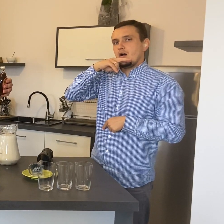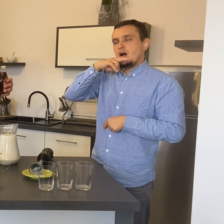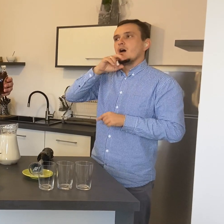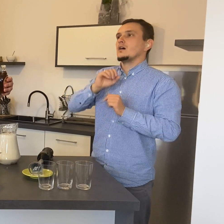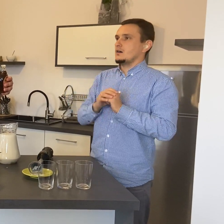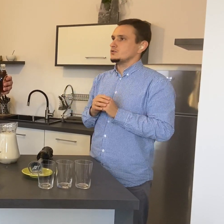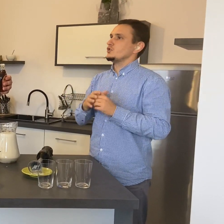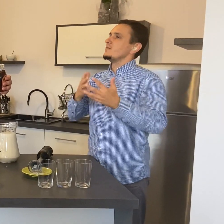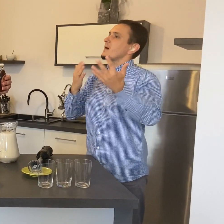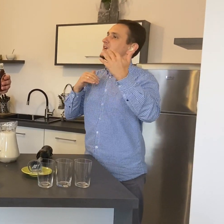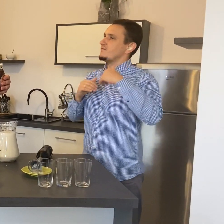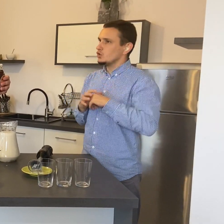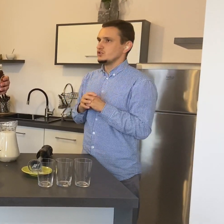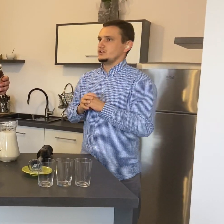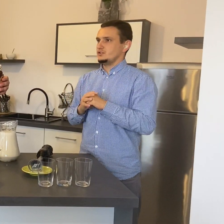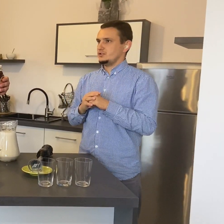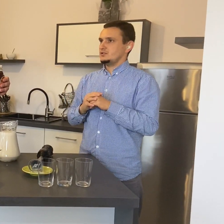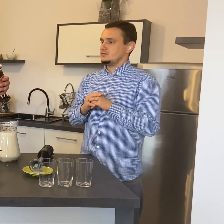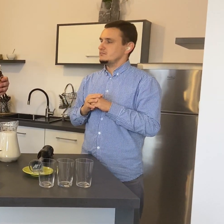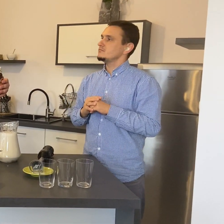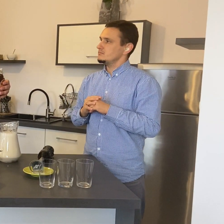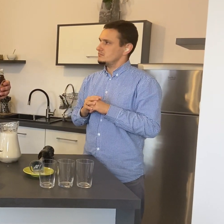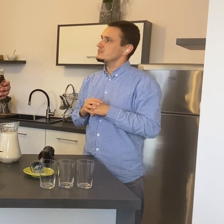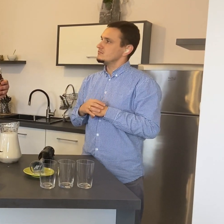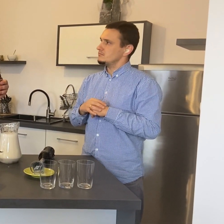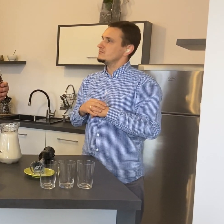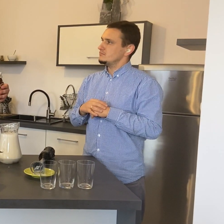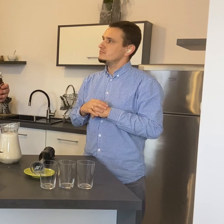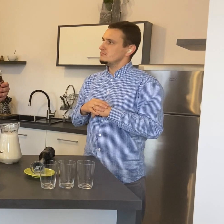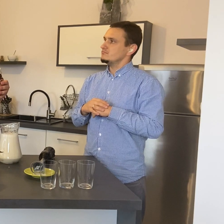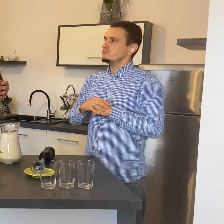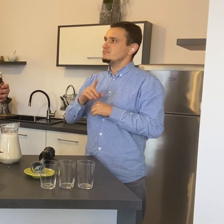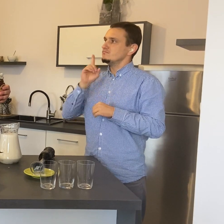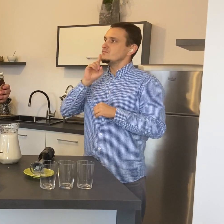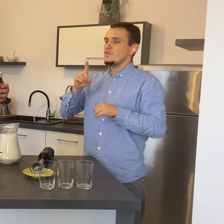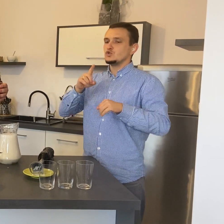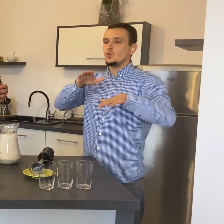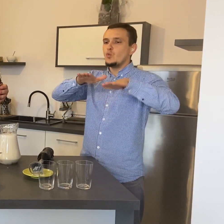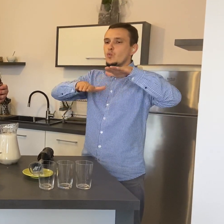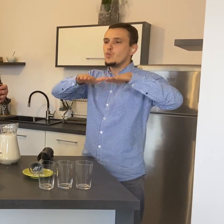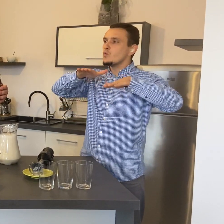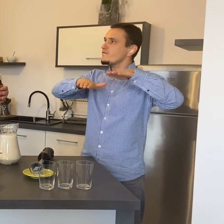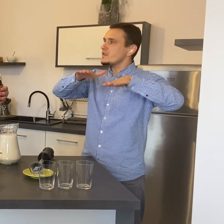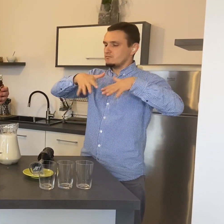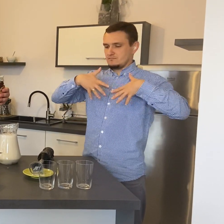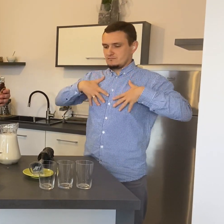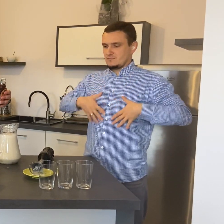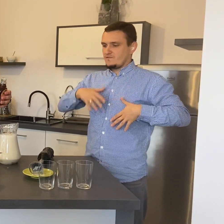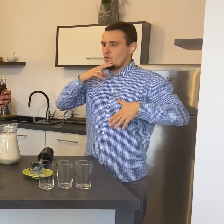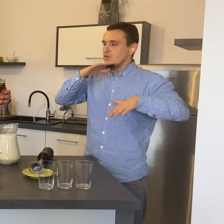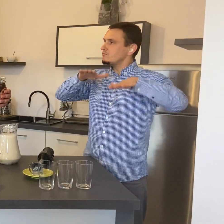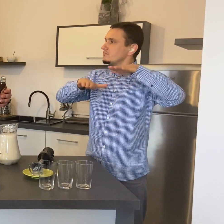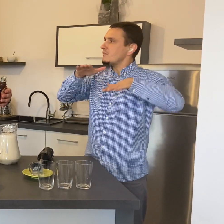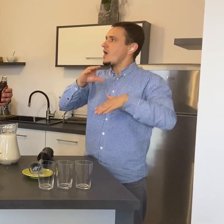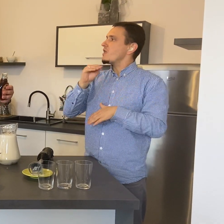Aha, czyli ma nawodnić. Nawodnić i utrzymać równowagę wodną w organizmie. Natomiast energetyk daje nam